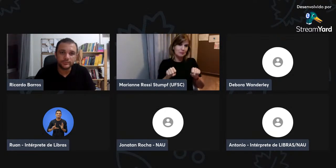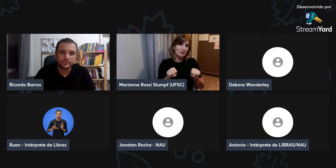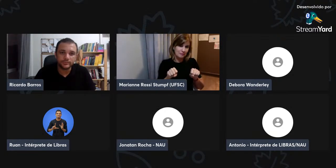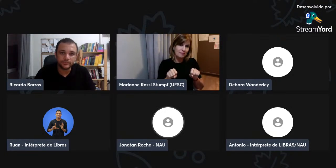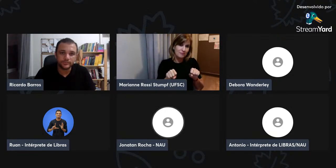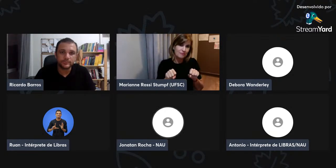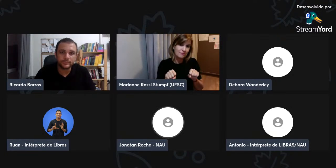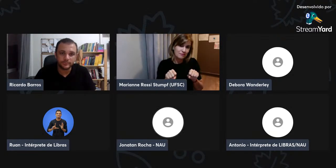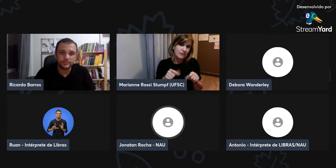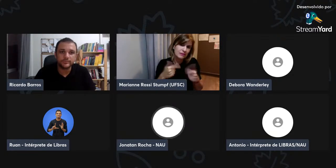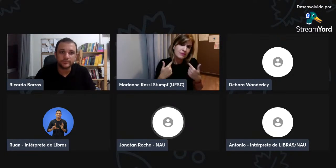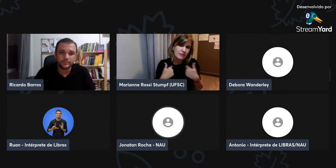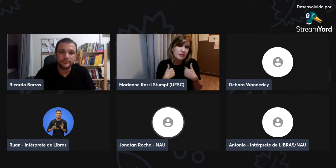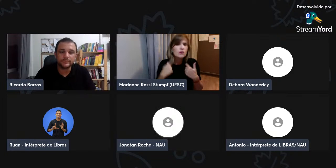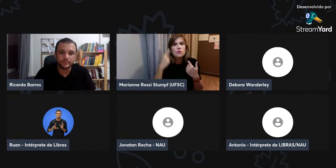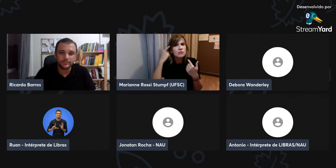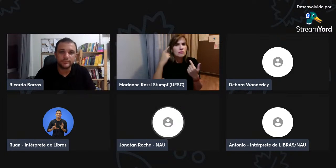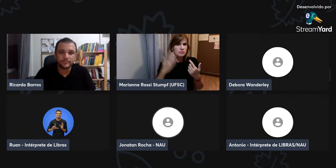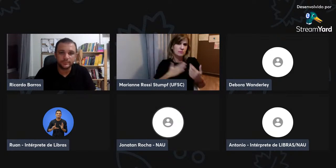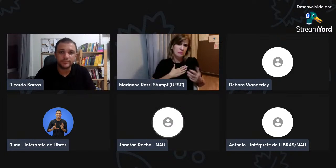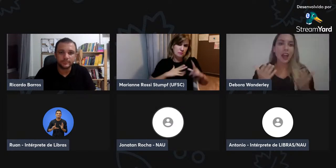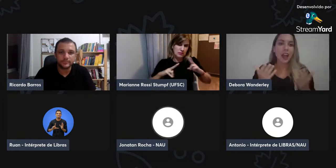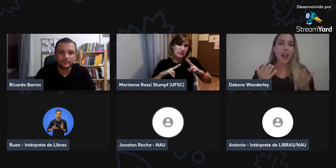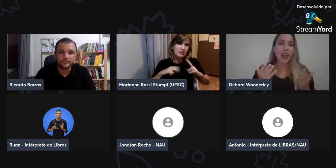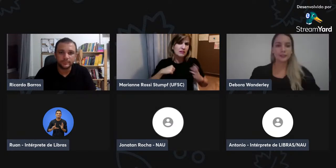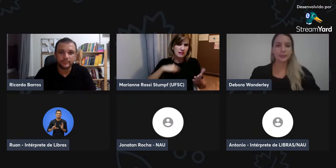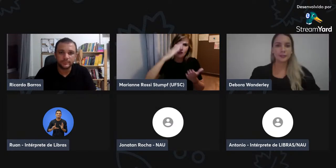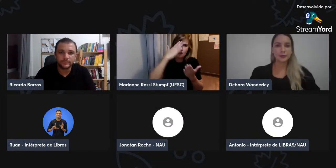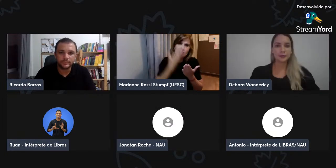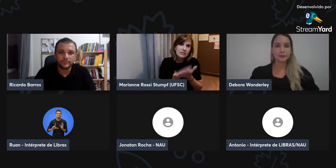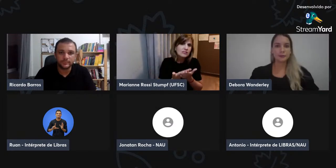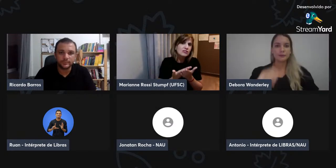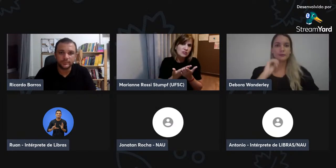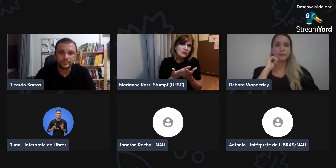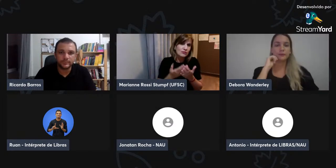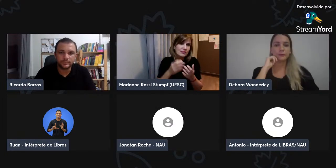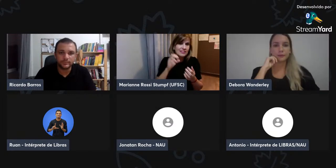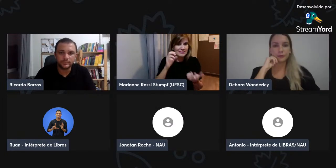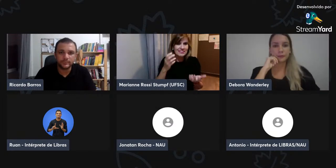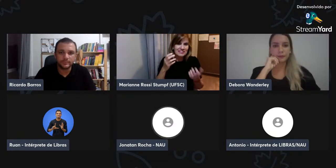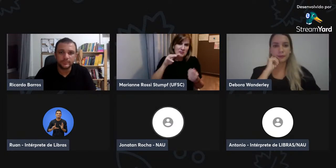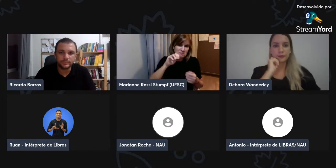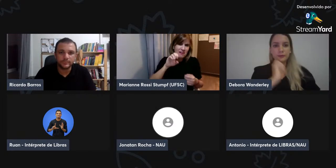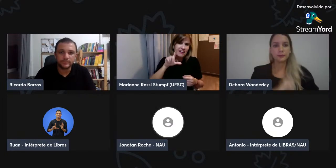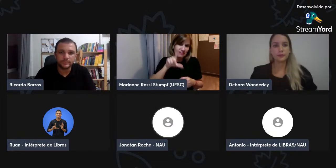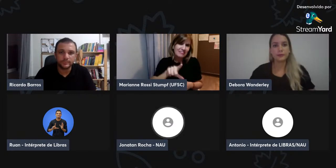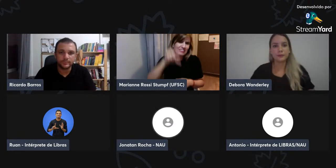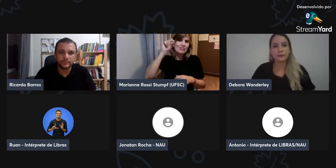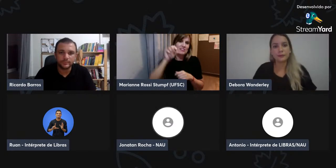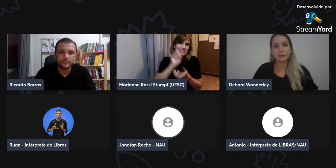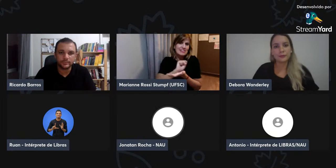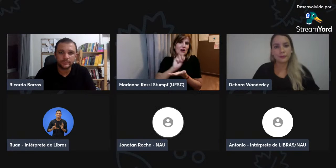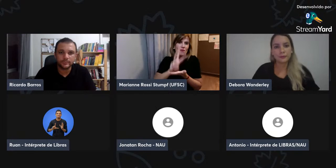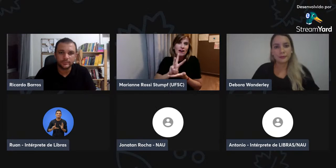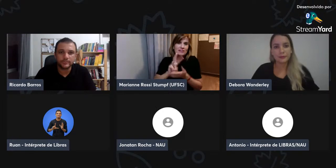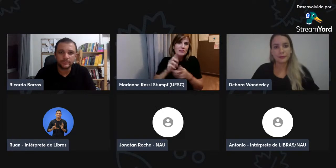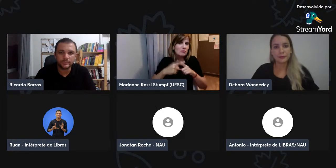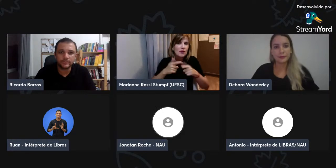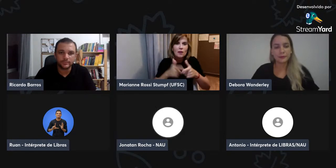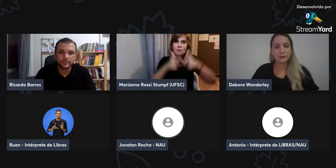se decidir qual o sistema que vai ser utilizado, né, então, eu acredito que